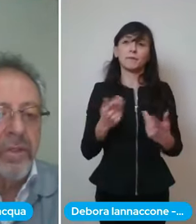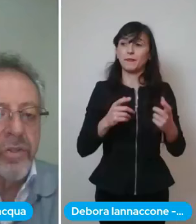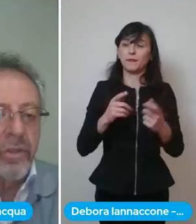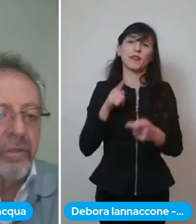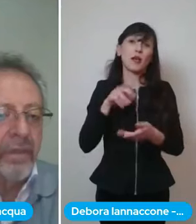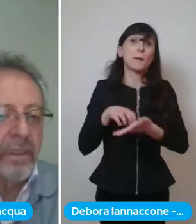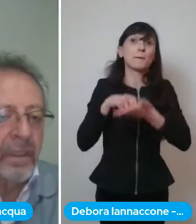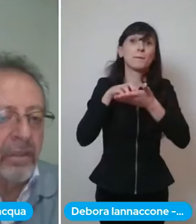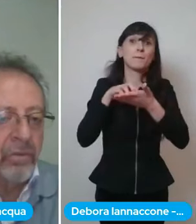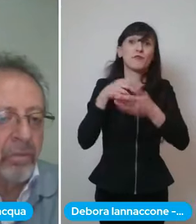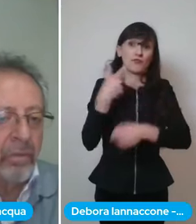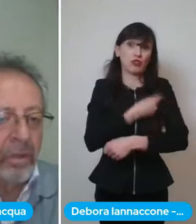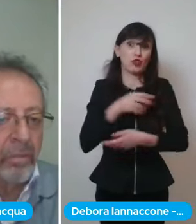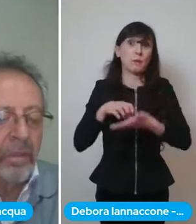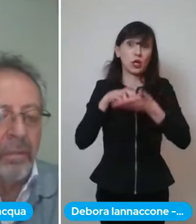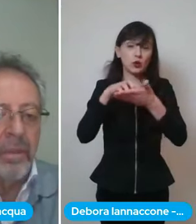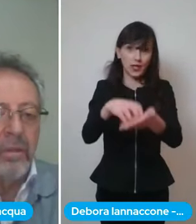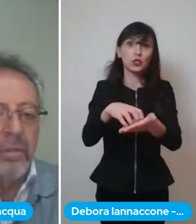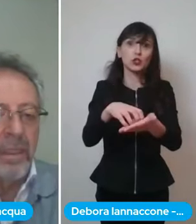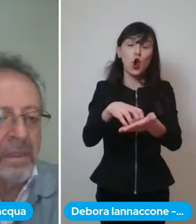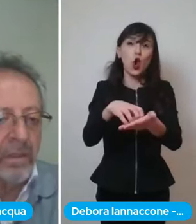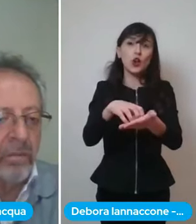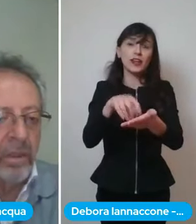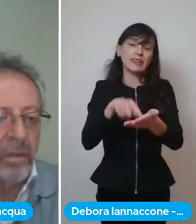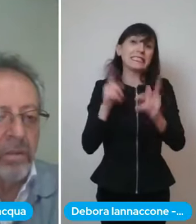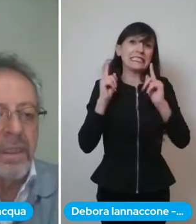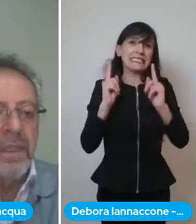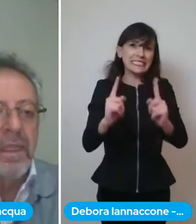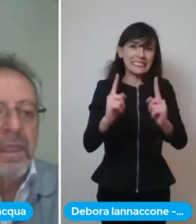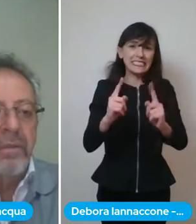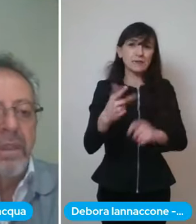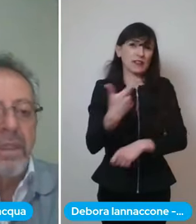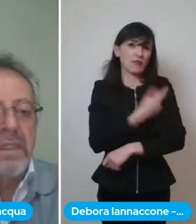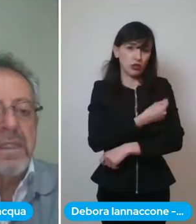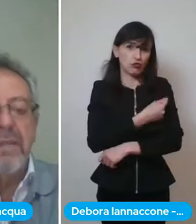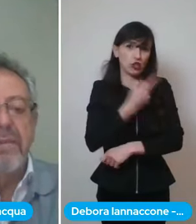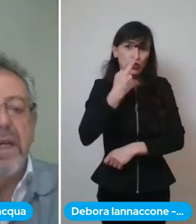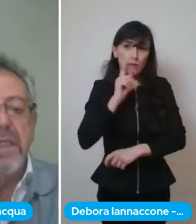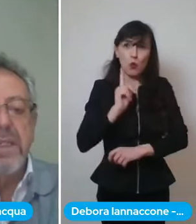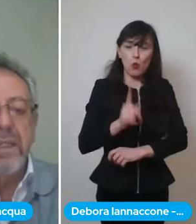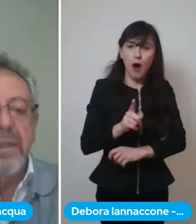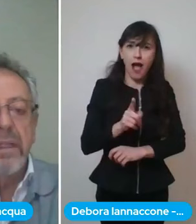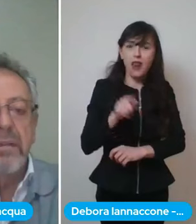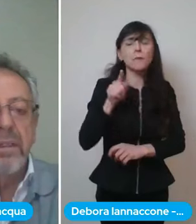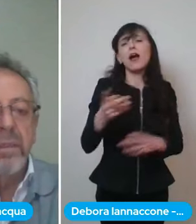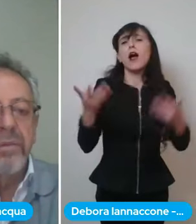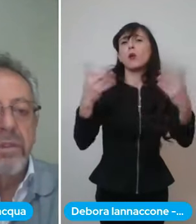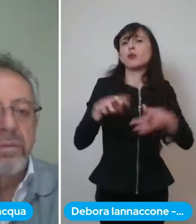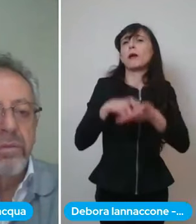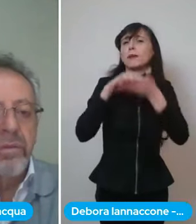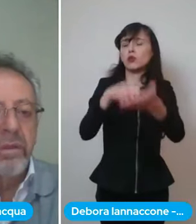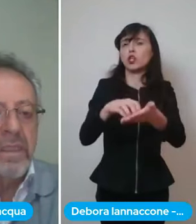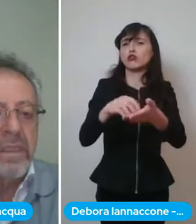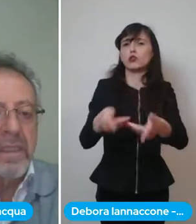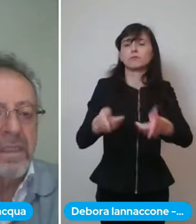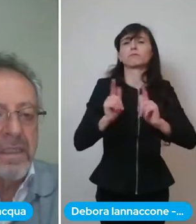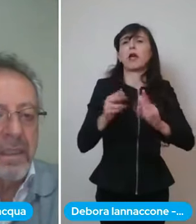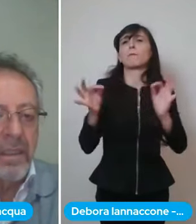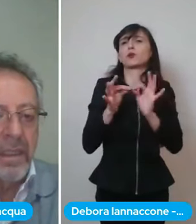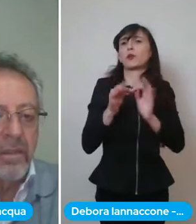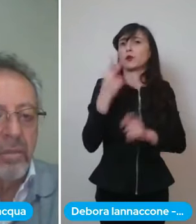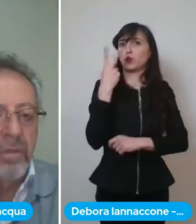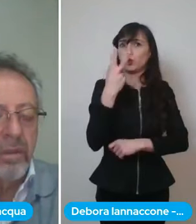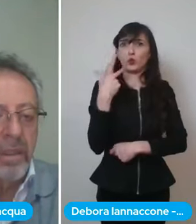del tipo di vaccino vi viene dato subito l'appuntamento per la seconda dose quindi se fa e se ripeto è dopo 21 giorni se